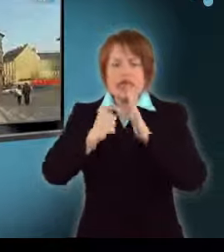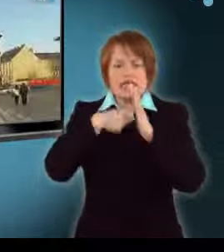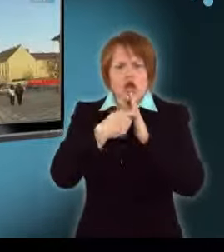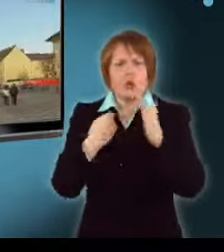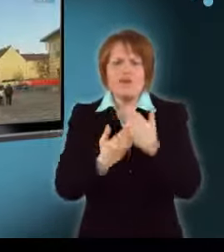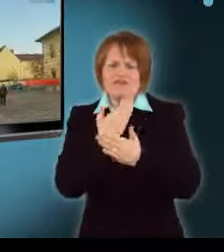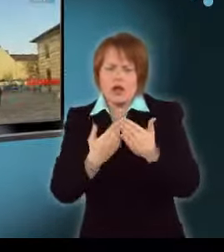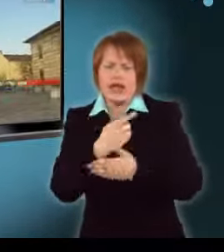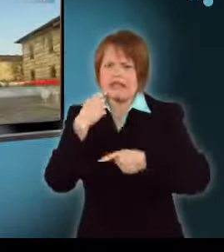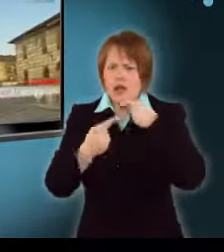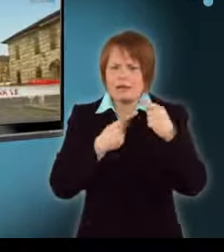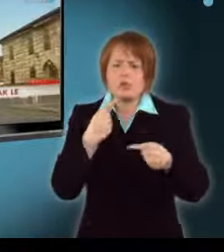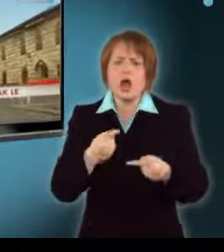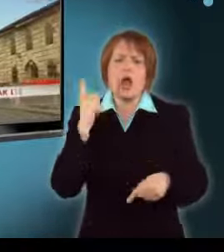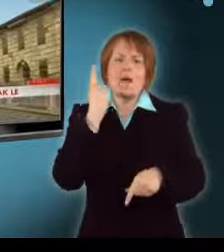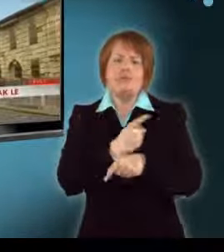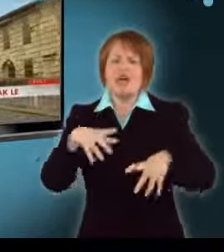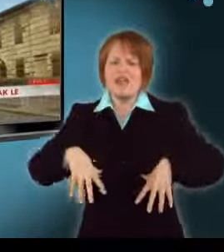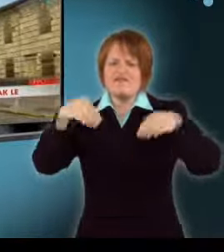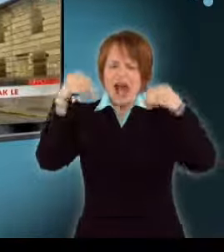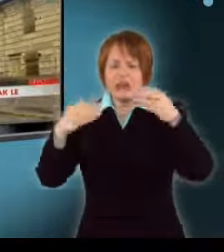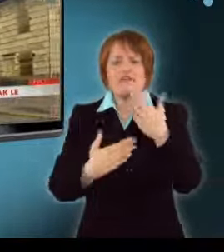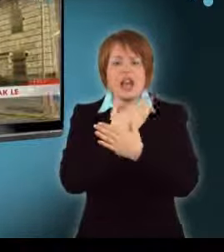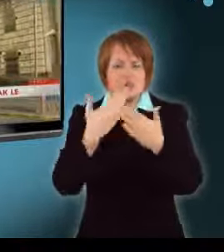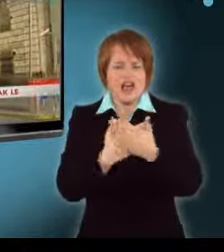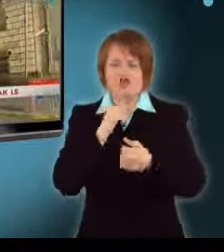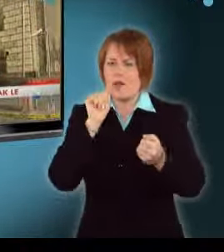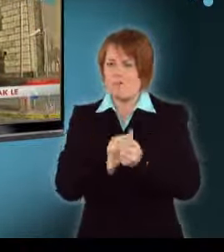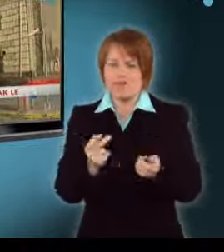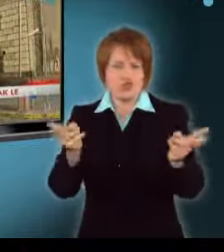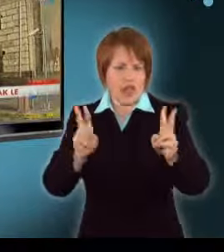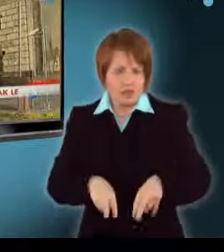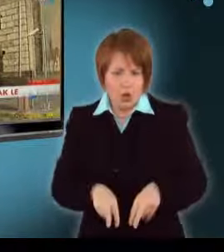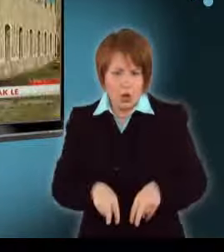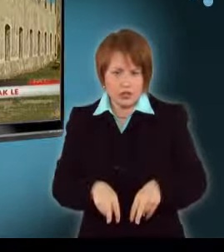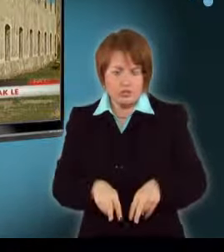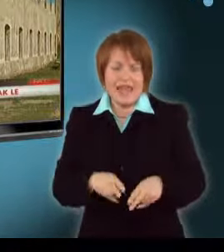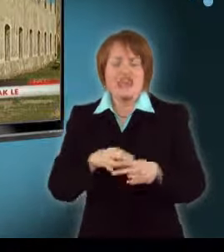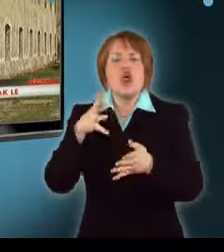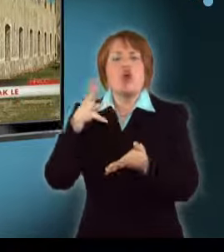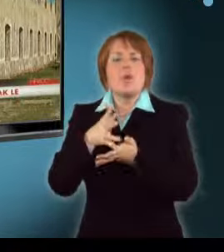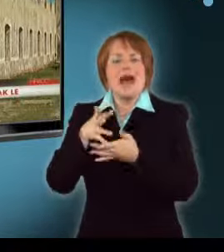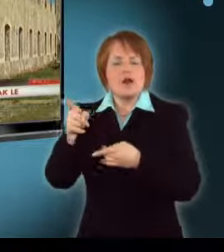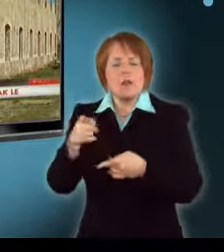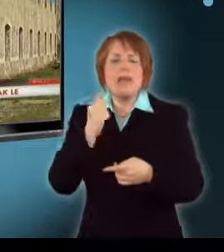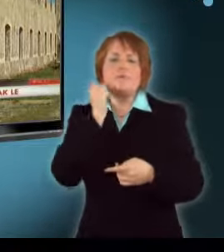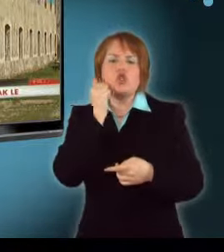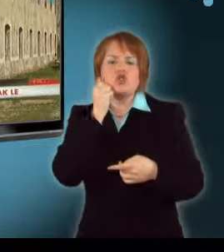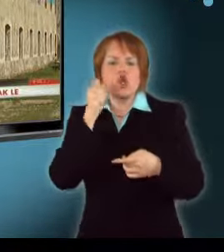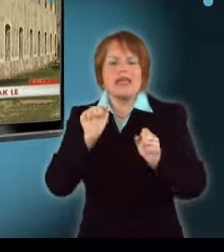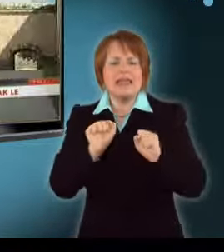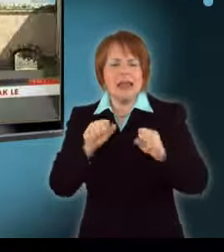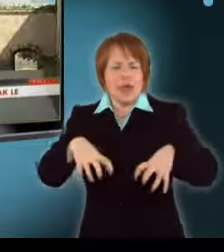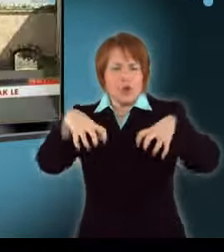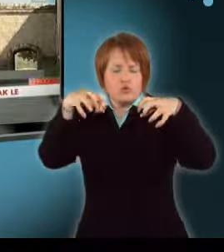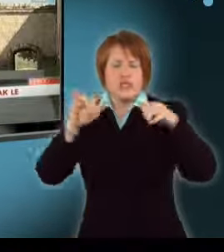információi szerint a budai vár felújítása biztosan elmarad. A Népszabadság úgy tudja, hogy a komáromi monostori erőt fejlesztését is